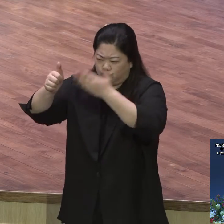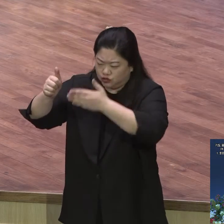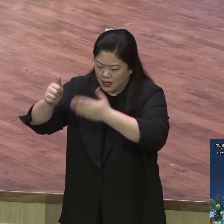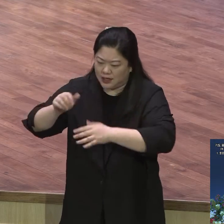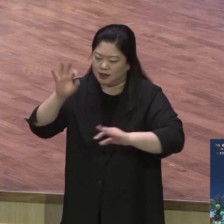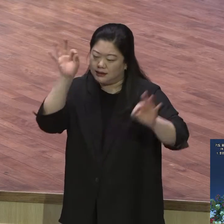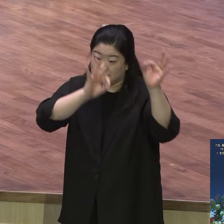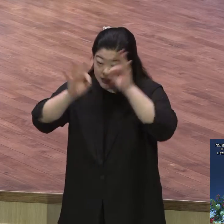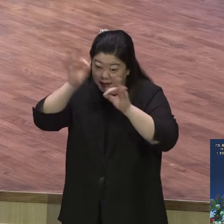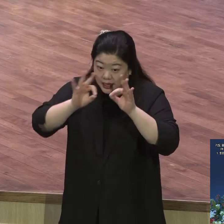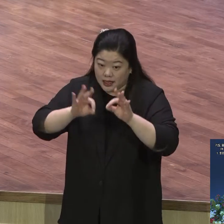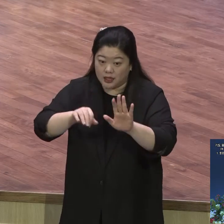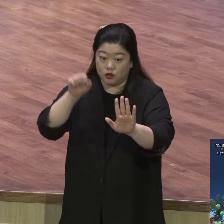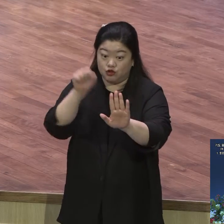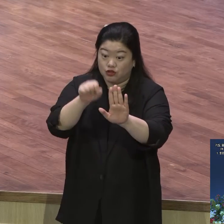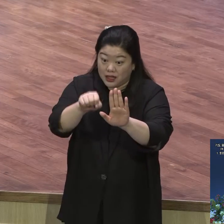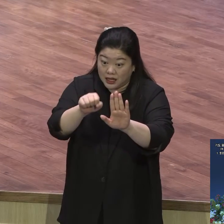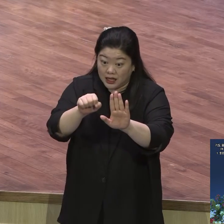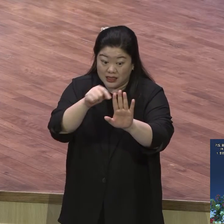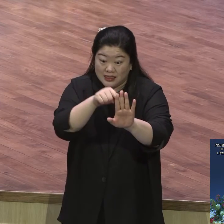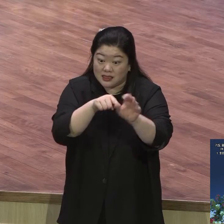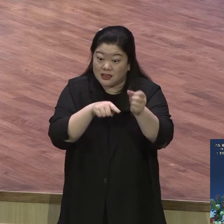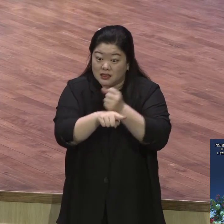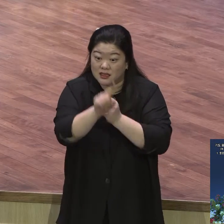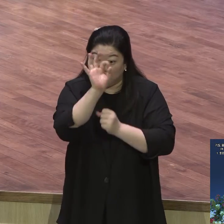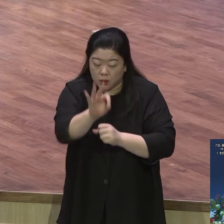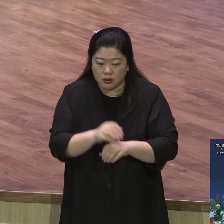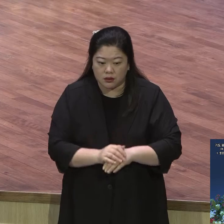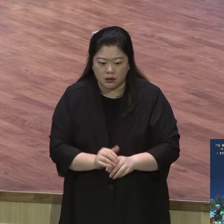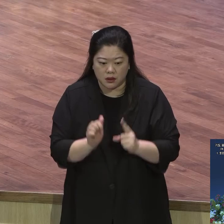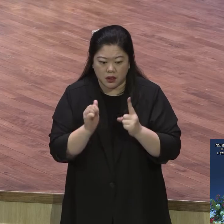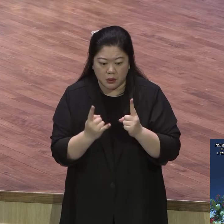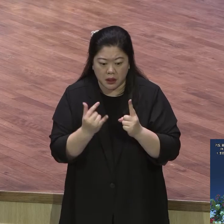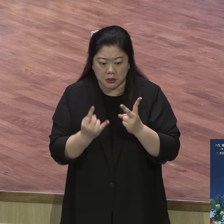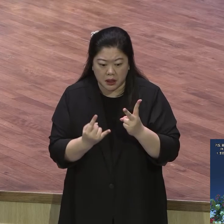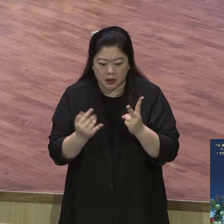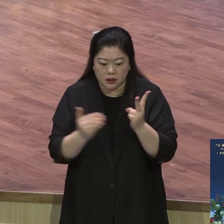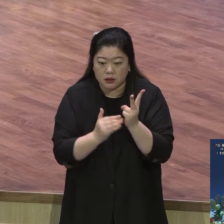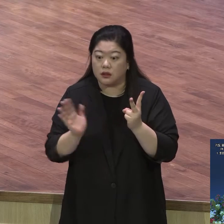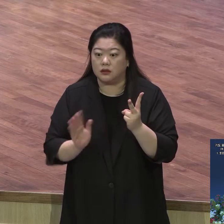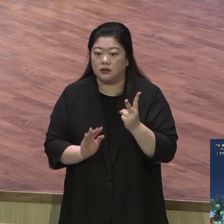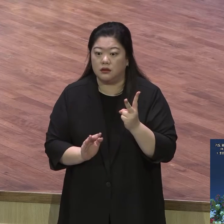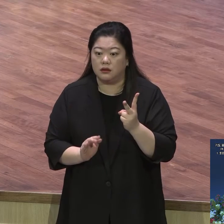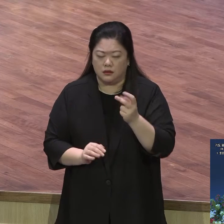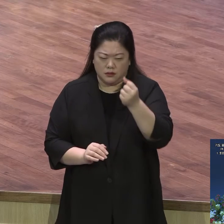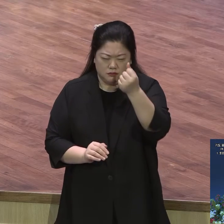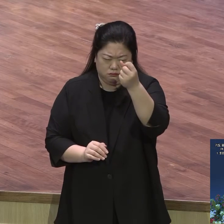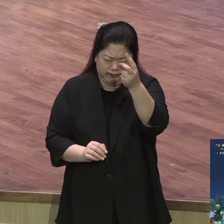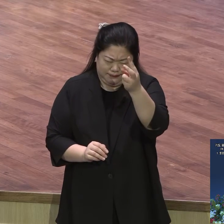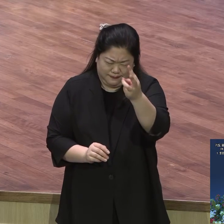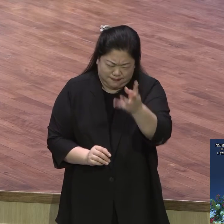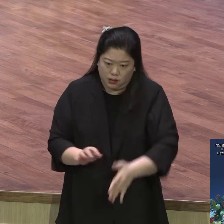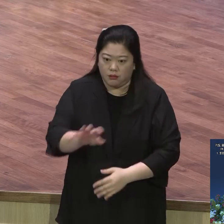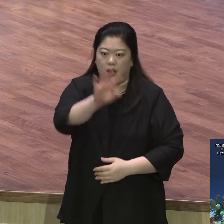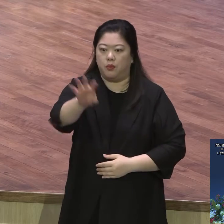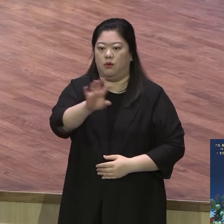계속 기도를 계속하고 계속 그러면